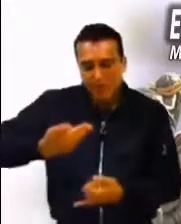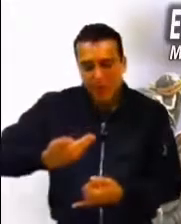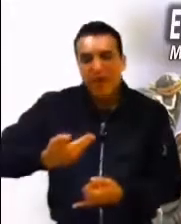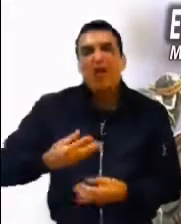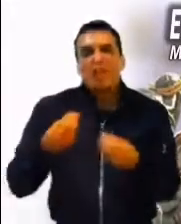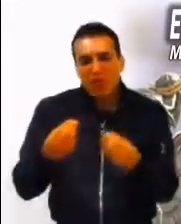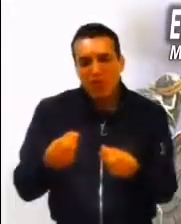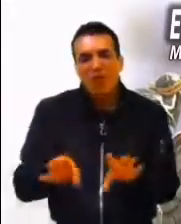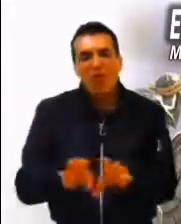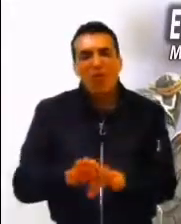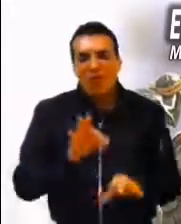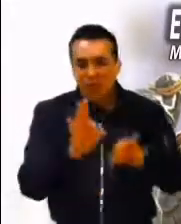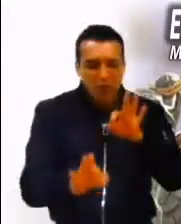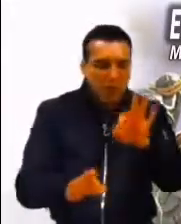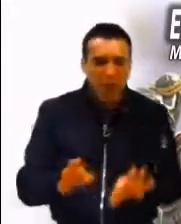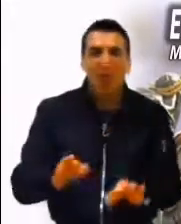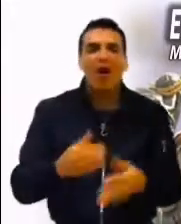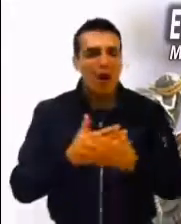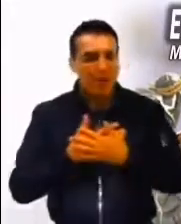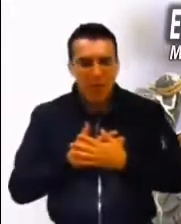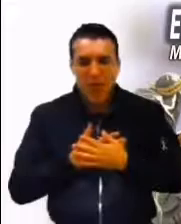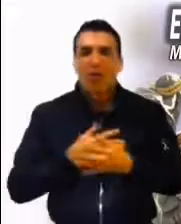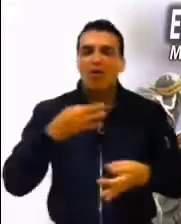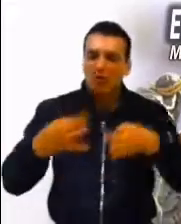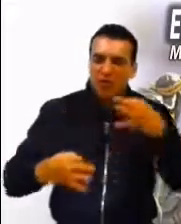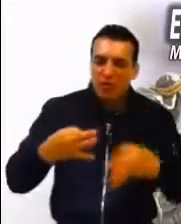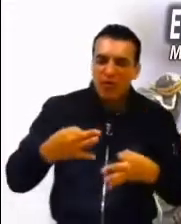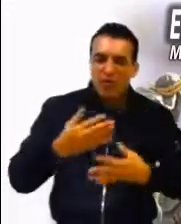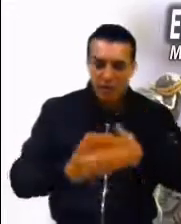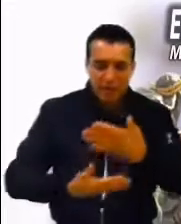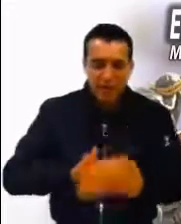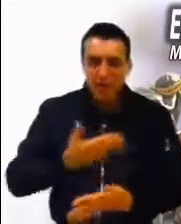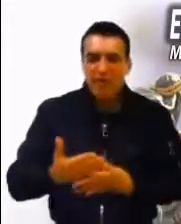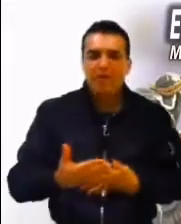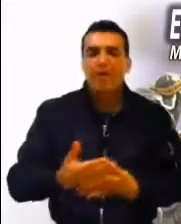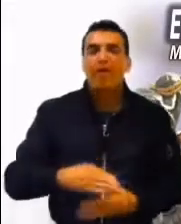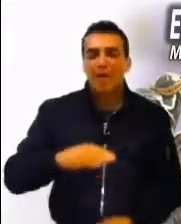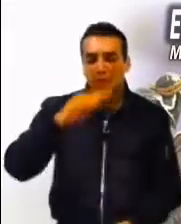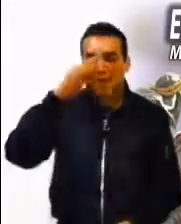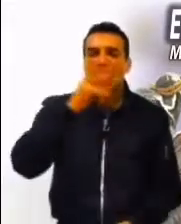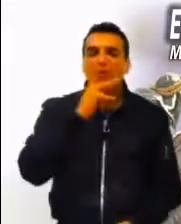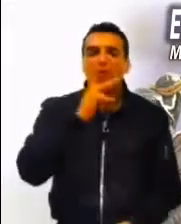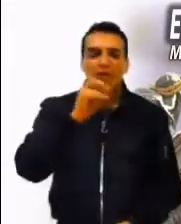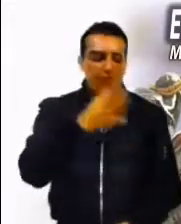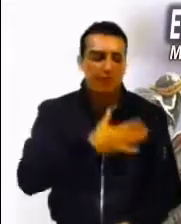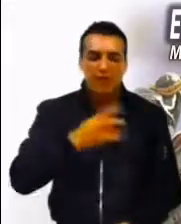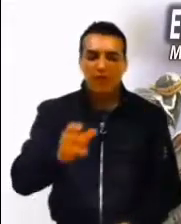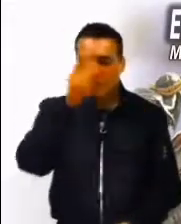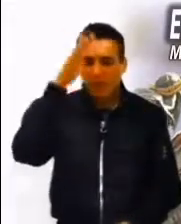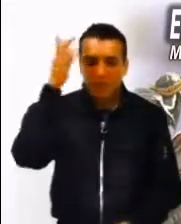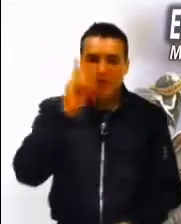en frutos de amor, de justicia y de servicio. El Señor te bendiga en nombre del